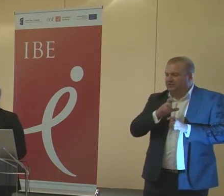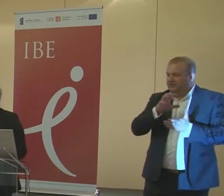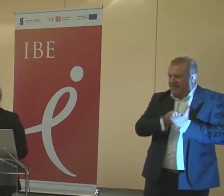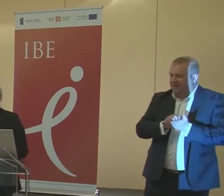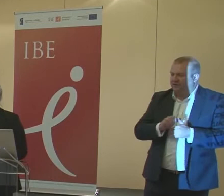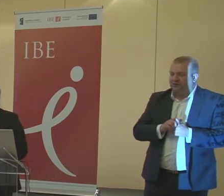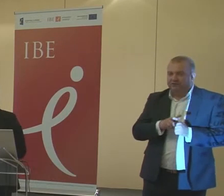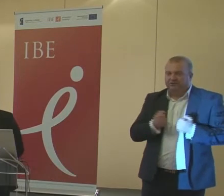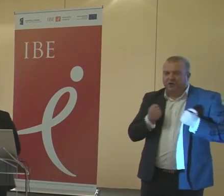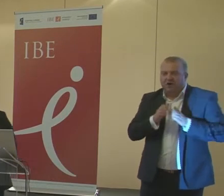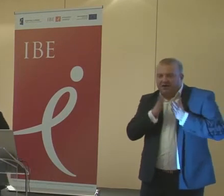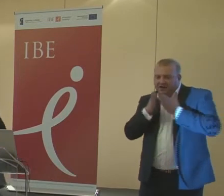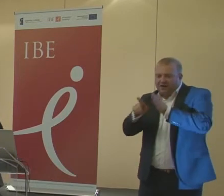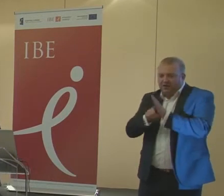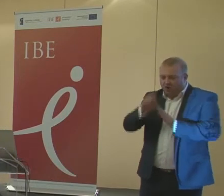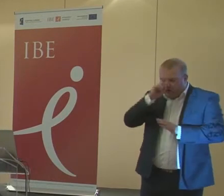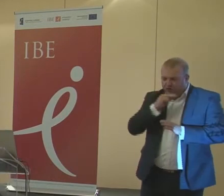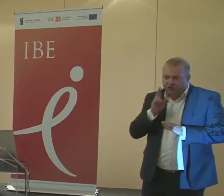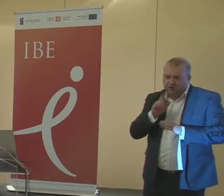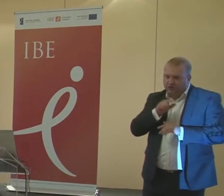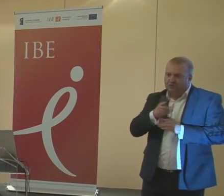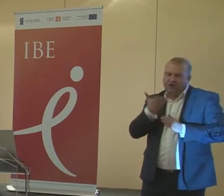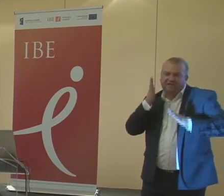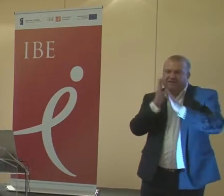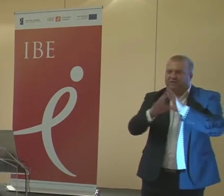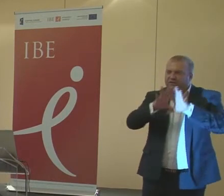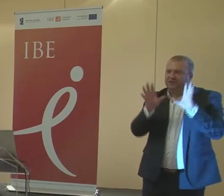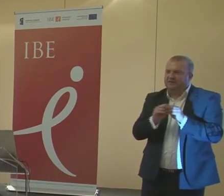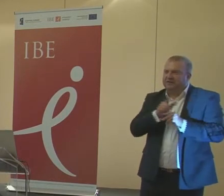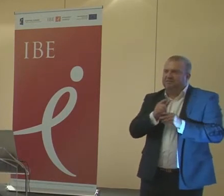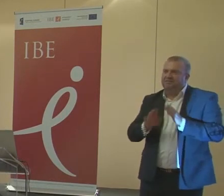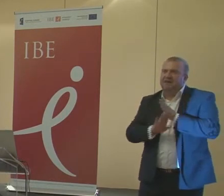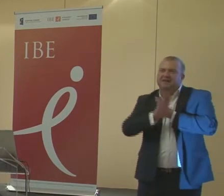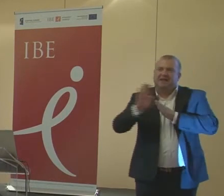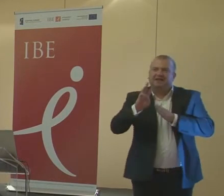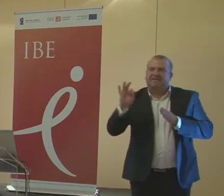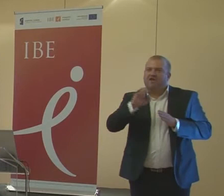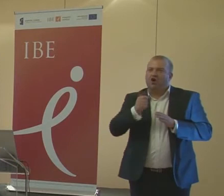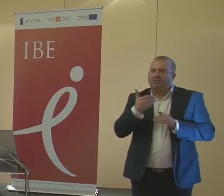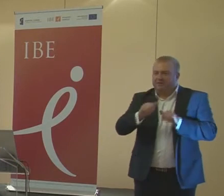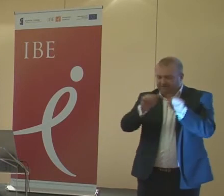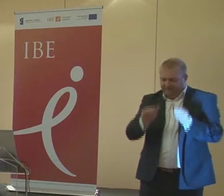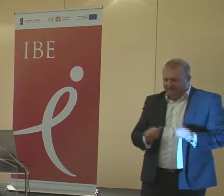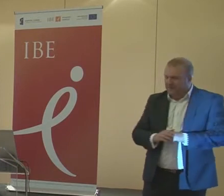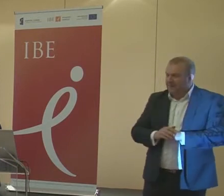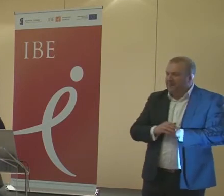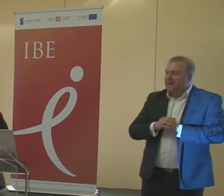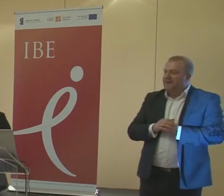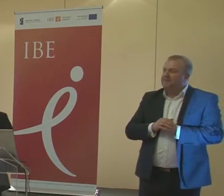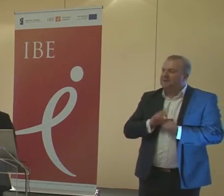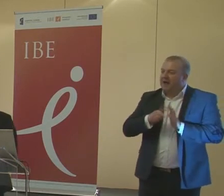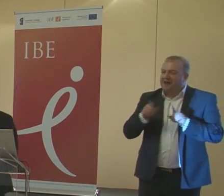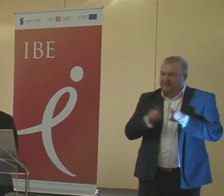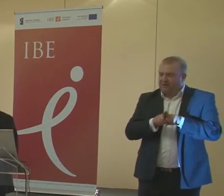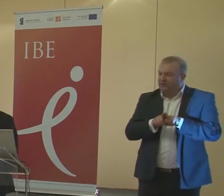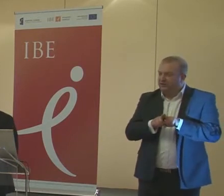Działania skierowane do rodziców to przede wszystkim prezentacja form edukacyjnych, terapeutycznych, rehabilitacyjnych, ale